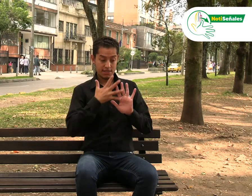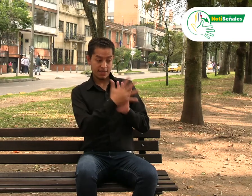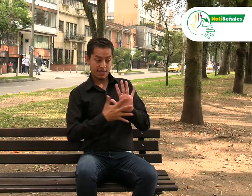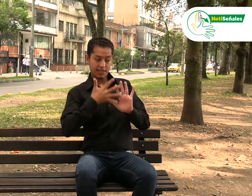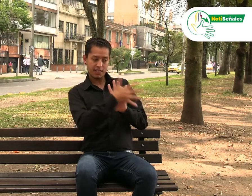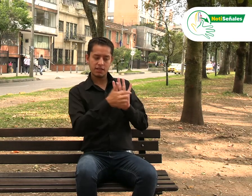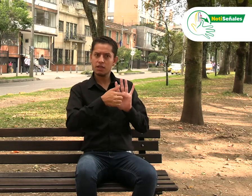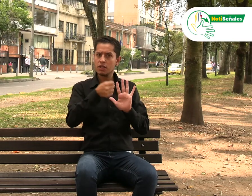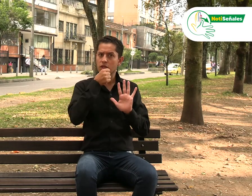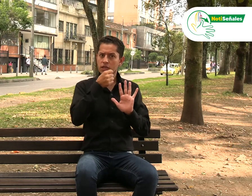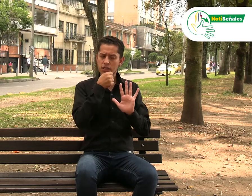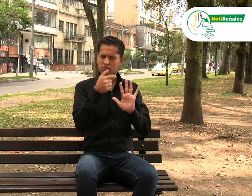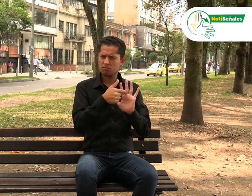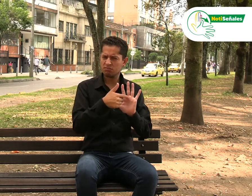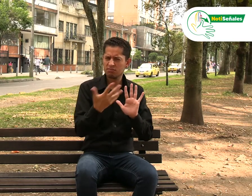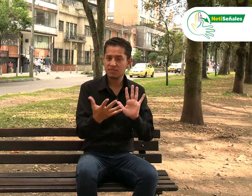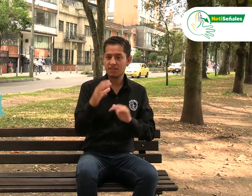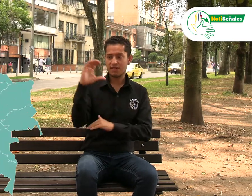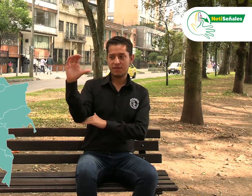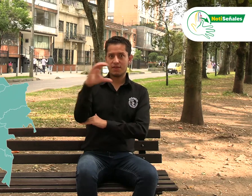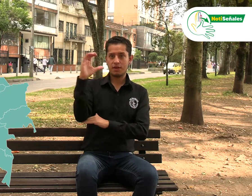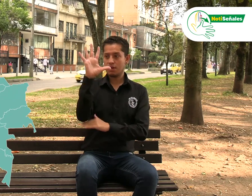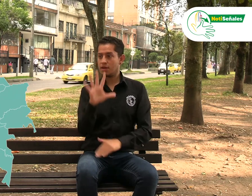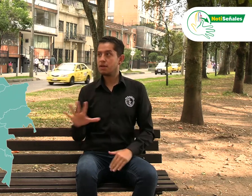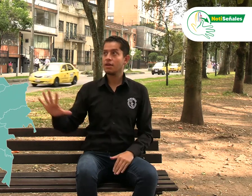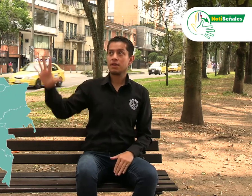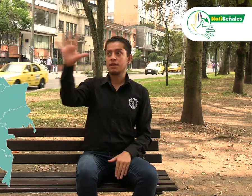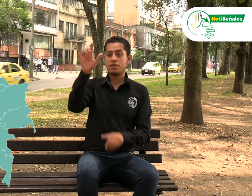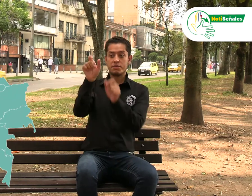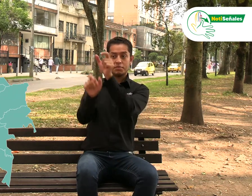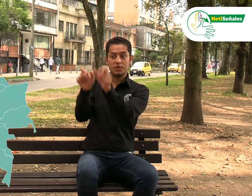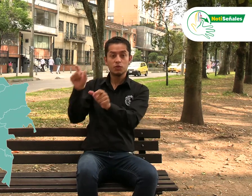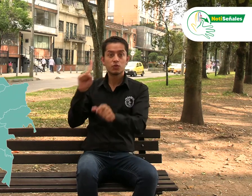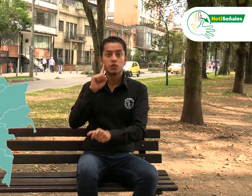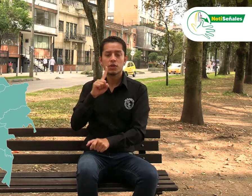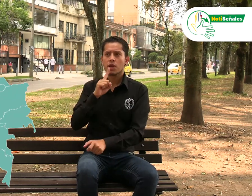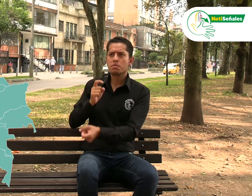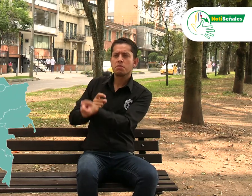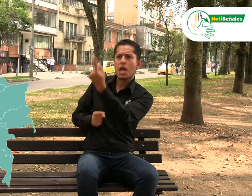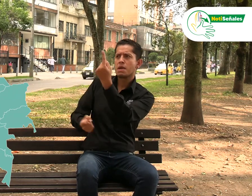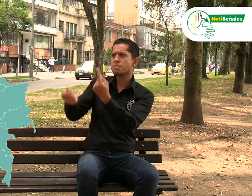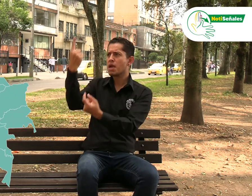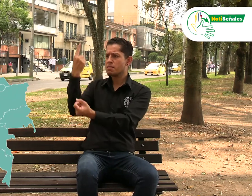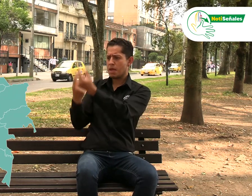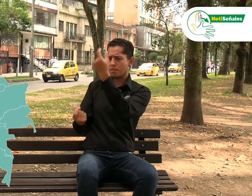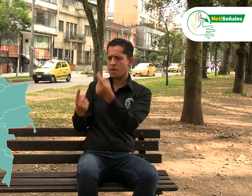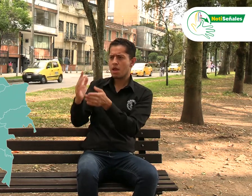Noticias señales Este es el espacio donde les informamos sobre los acontecimientos de las personas sordas de Colombia.